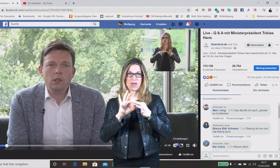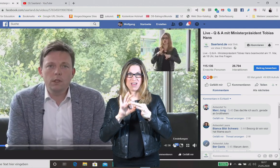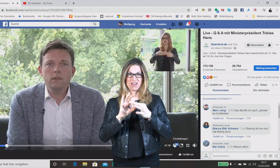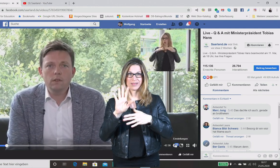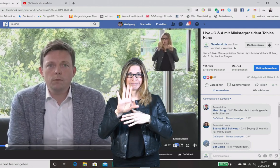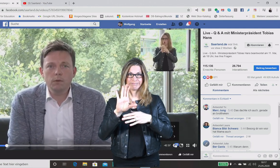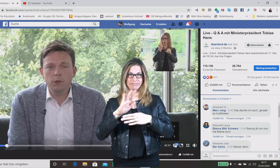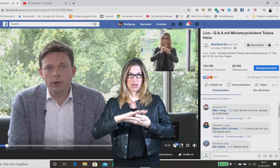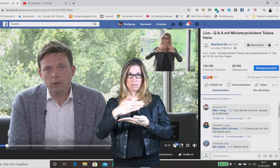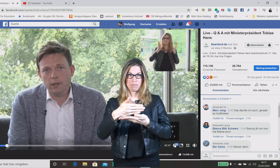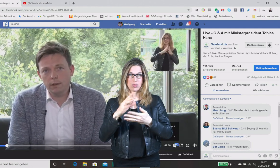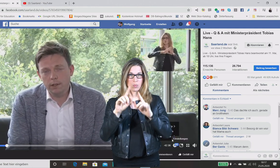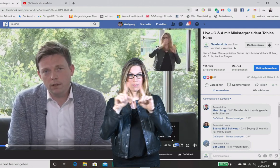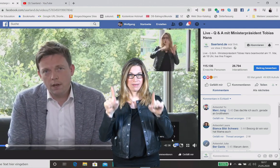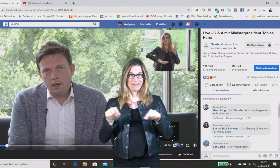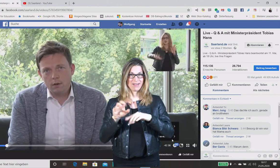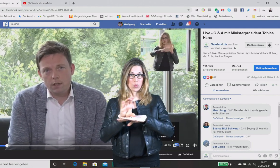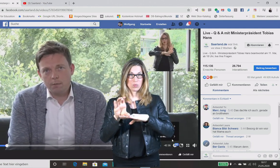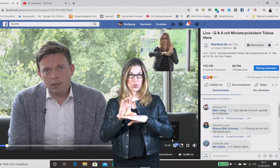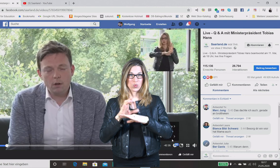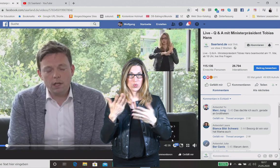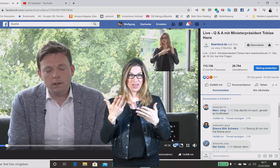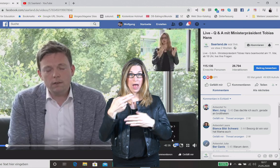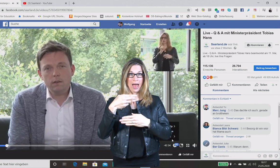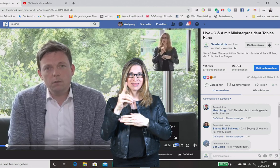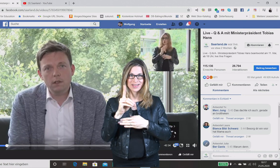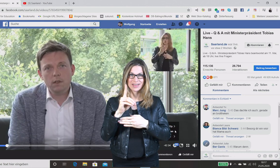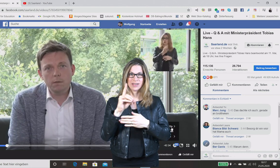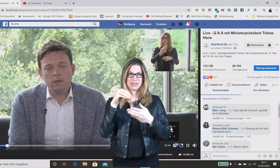HD sehen, wie ist es denn eingestellt.